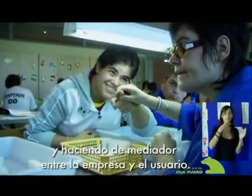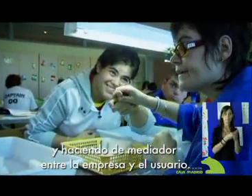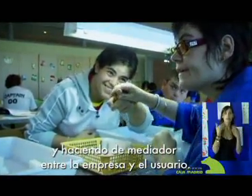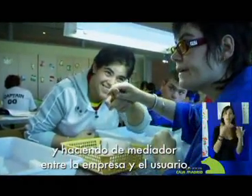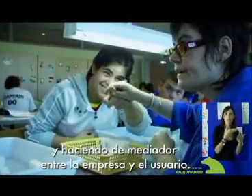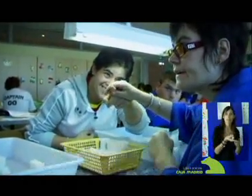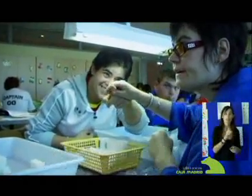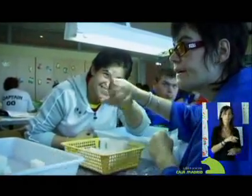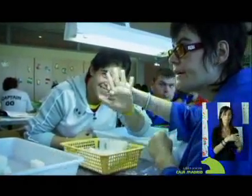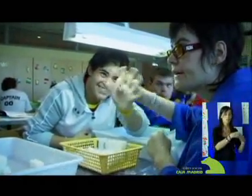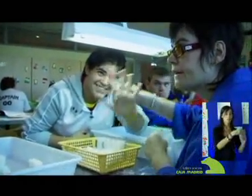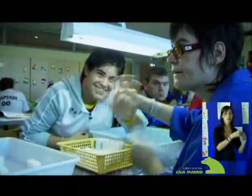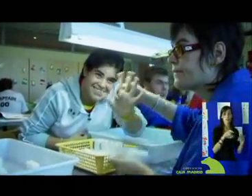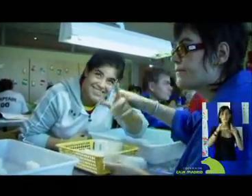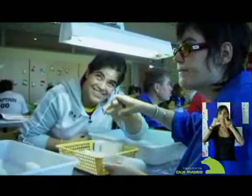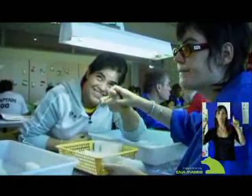y el usuario.